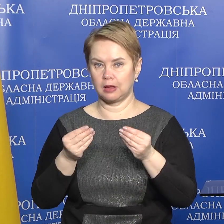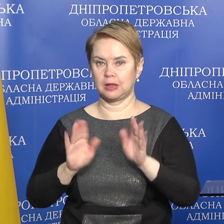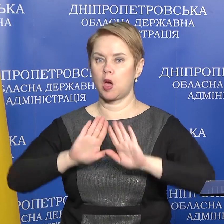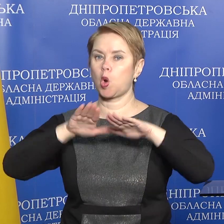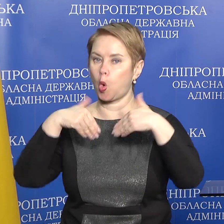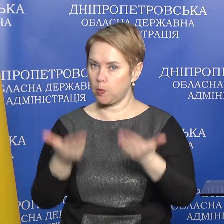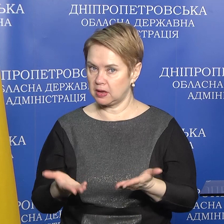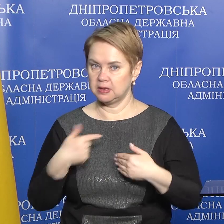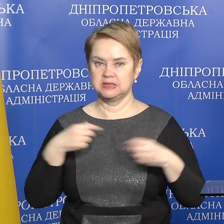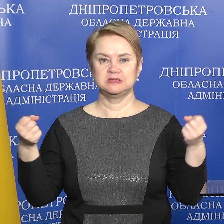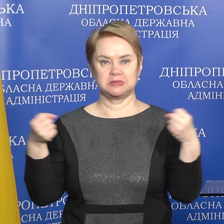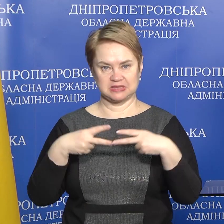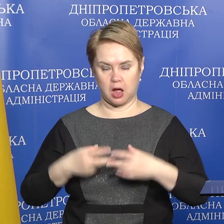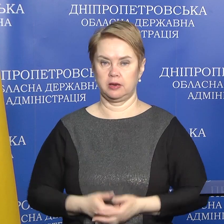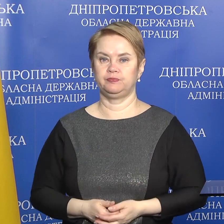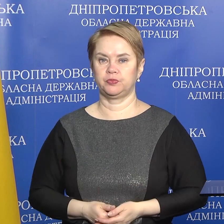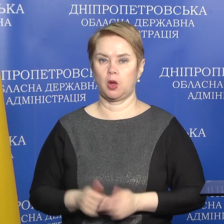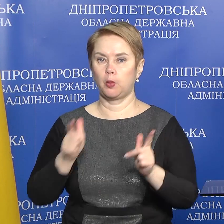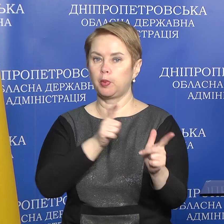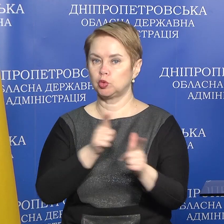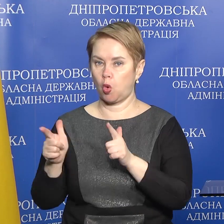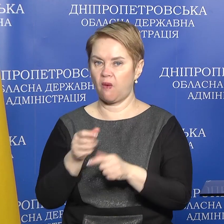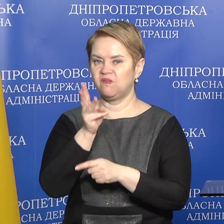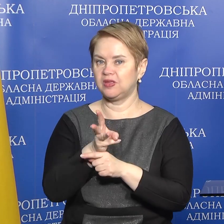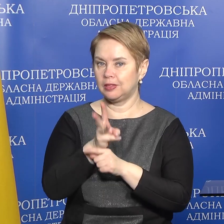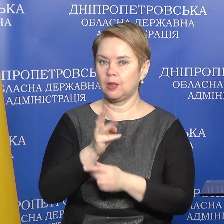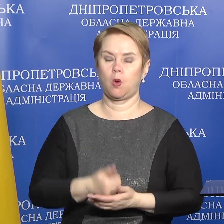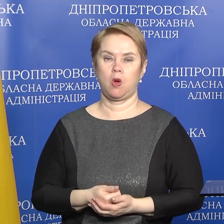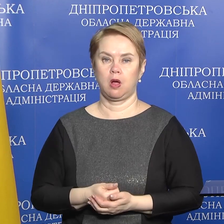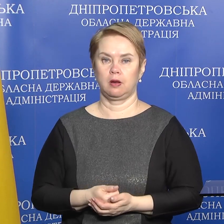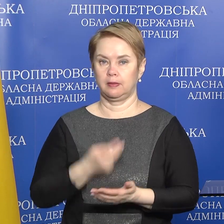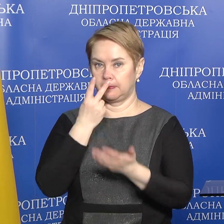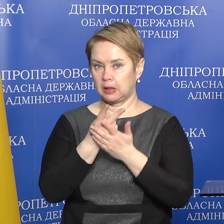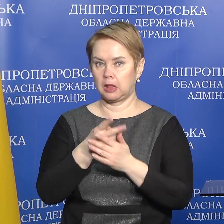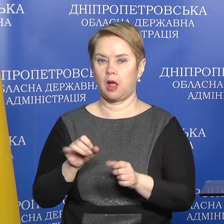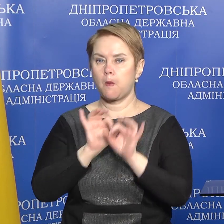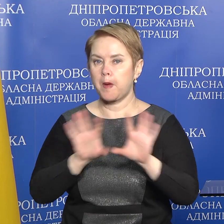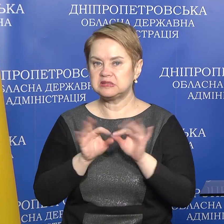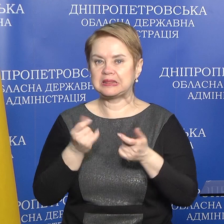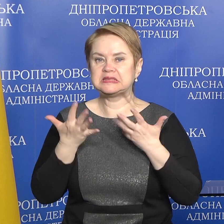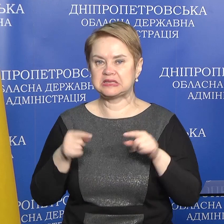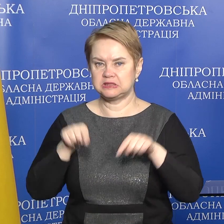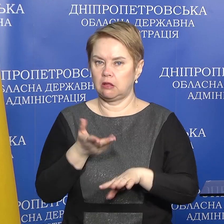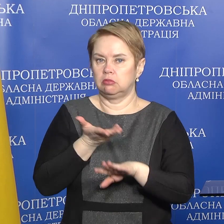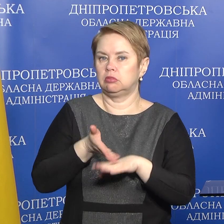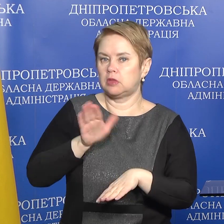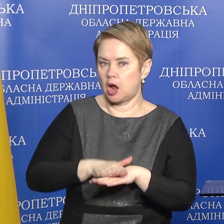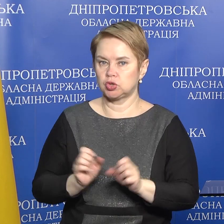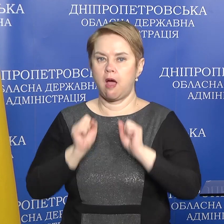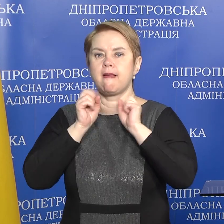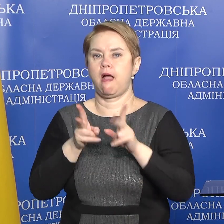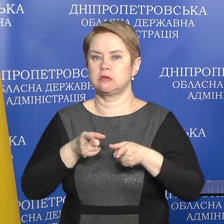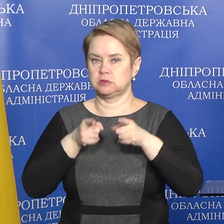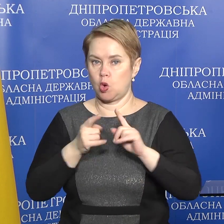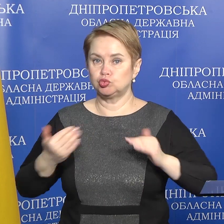рекомендації, ми спеціально підготували відеоролик, де піротехнік пояснює, наскільки це тяжко, як це